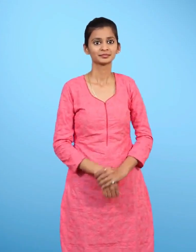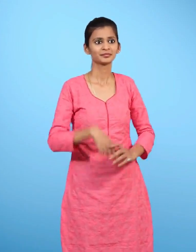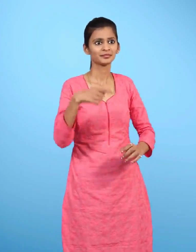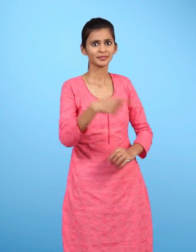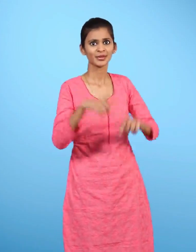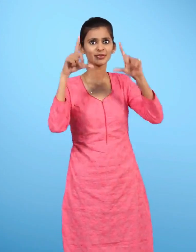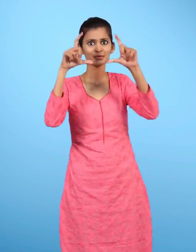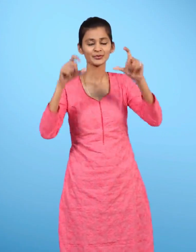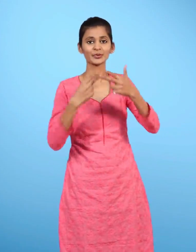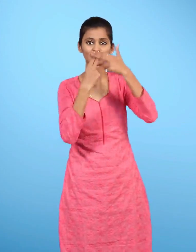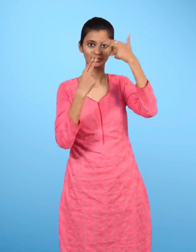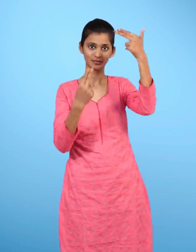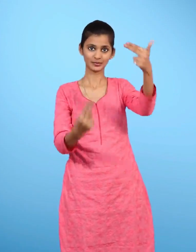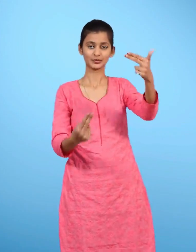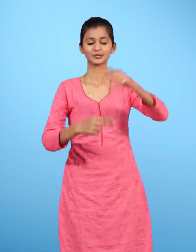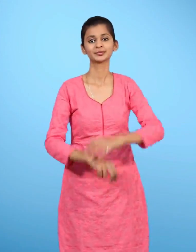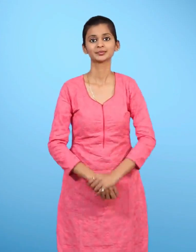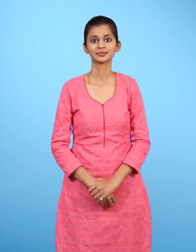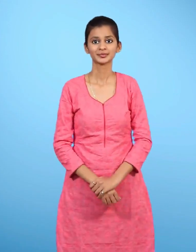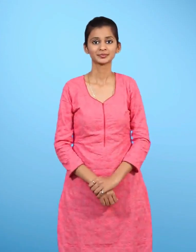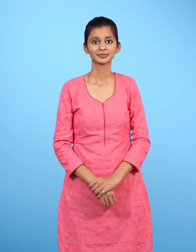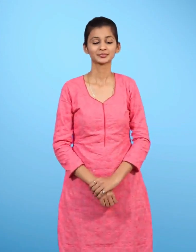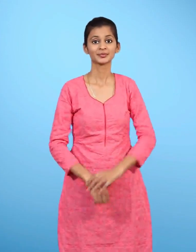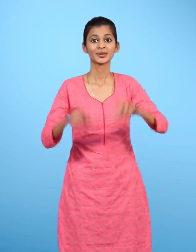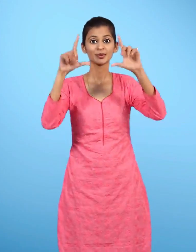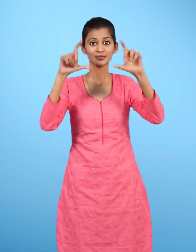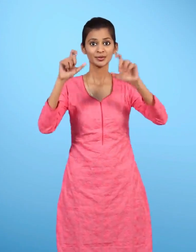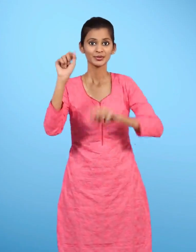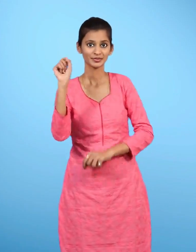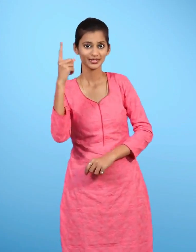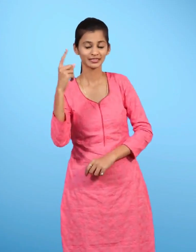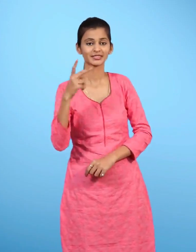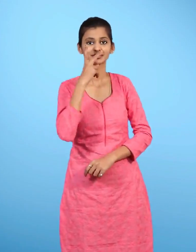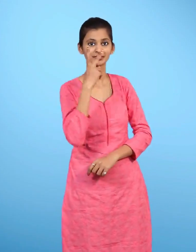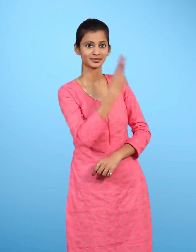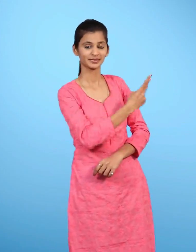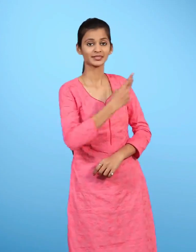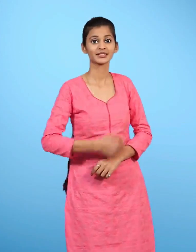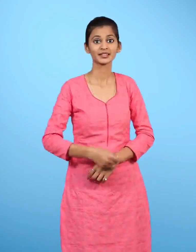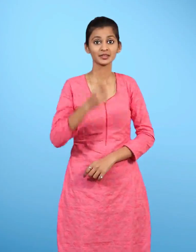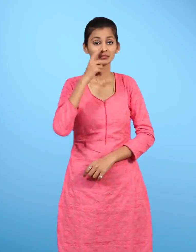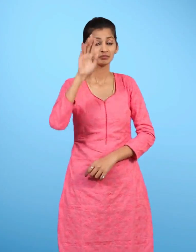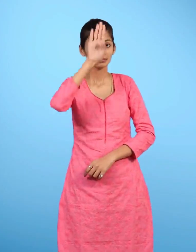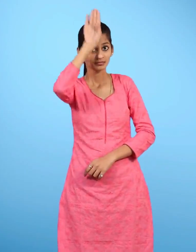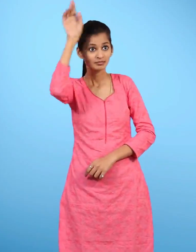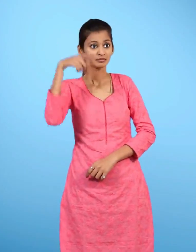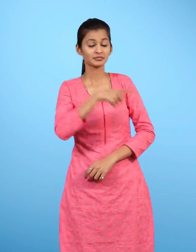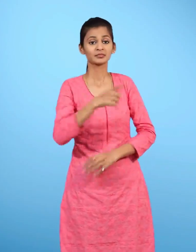यहाँ चित्र कथा दी गई है चित्र एक रानी के बाग से